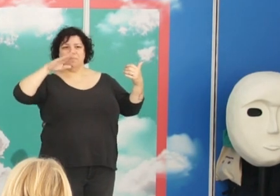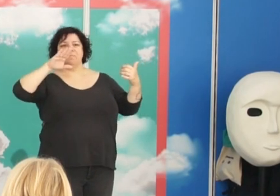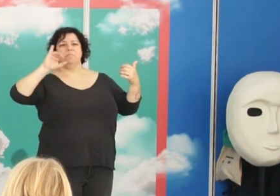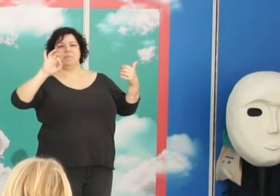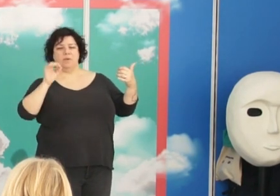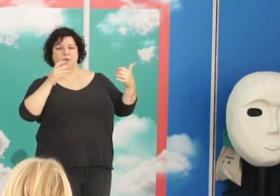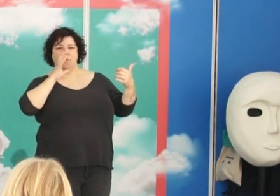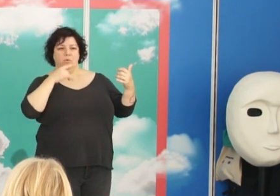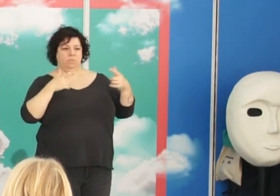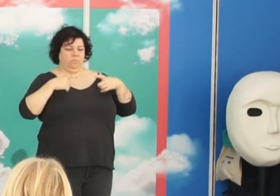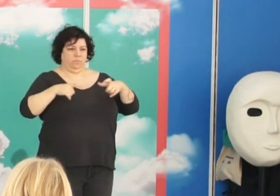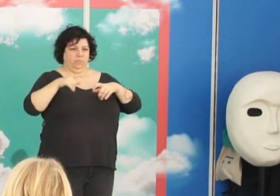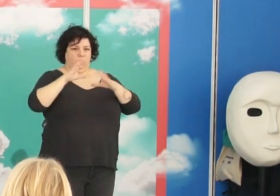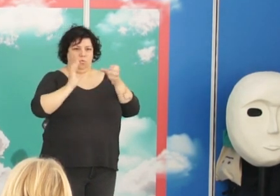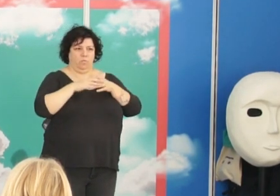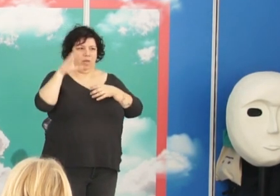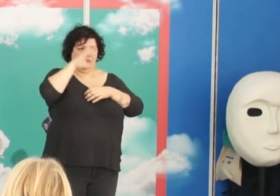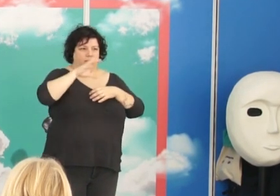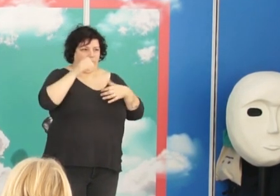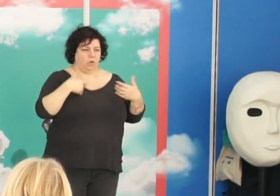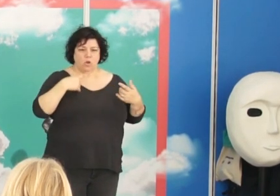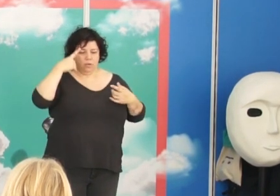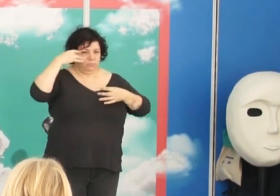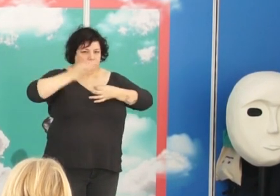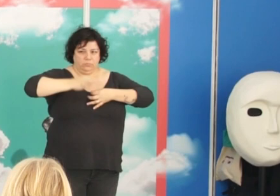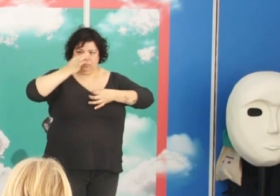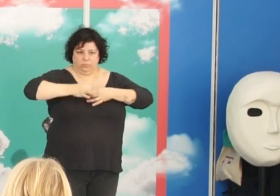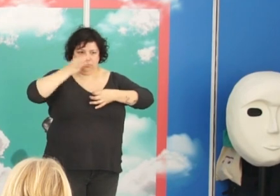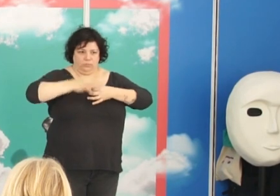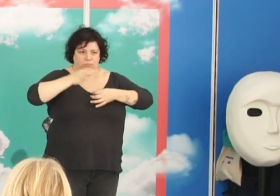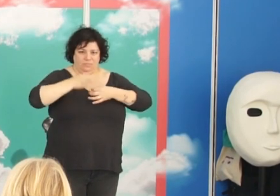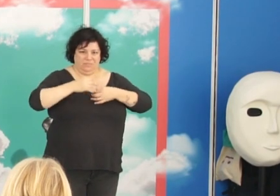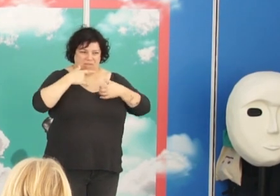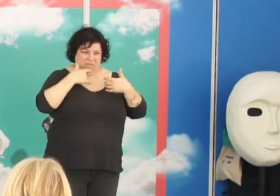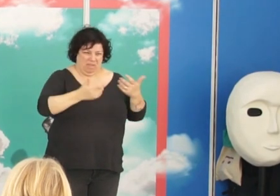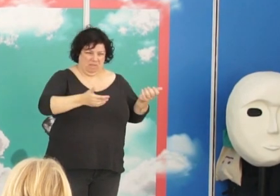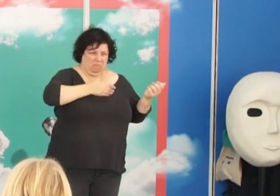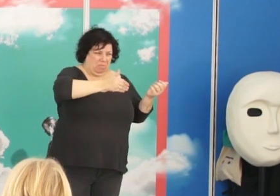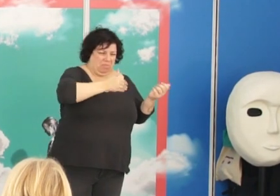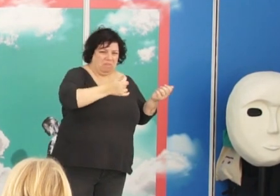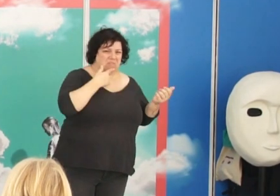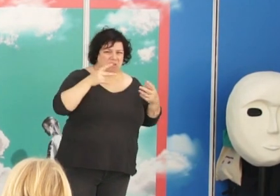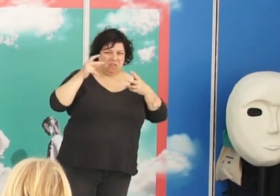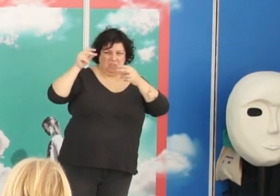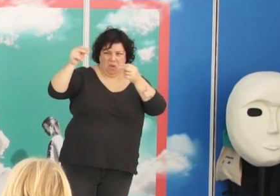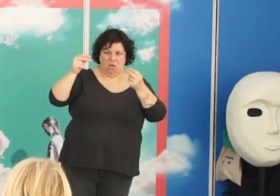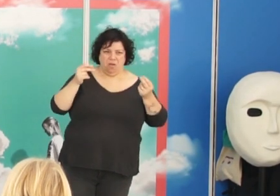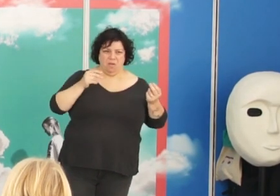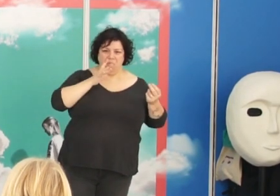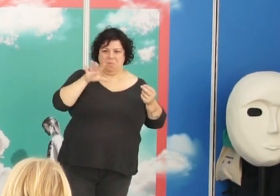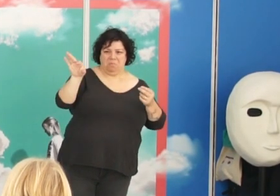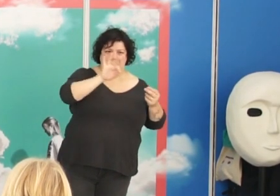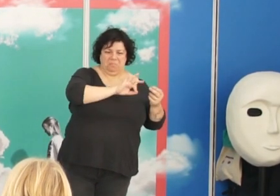realmente hubo una parte de la comunidad científica que no daba crédito a ese provincianismo de la academia negándole ese lugar